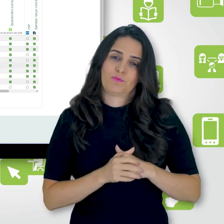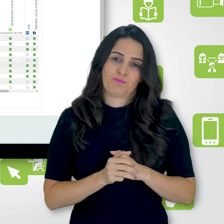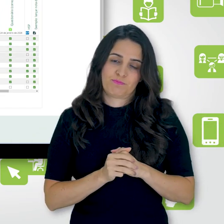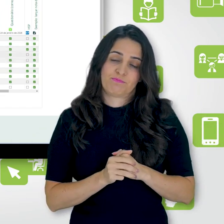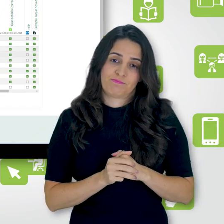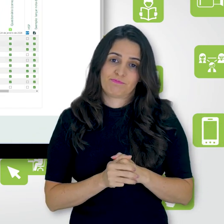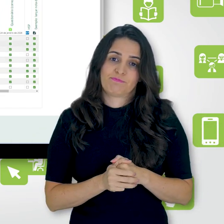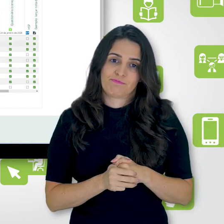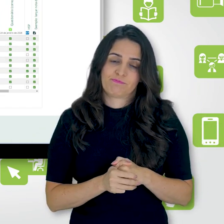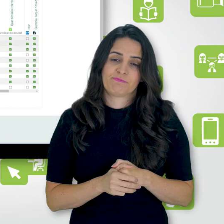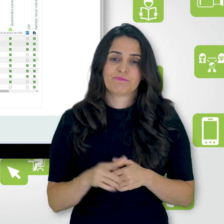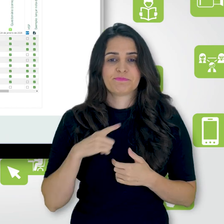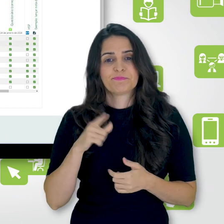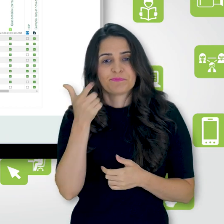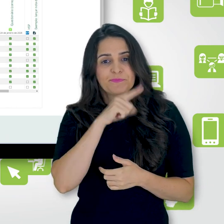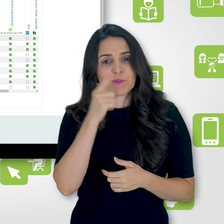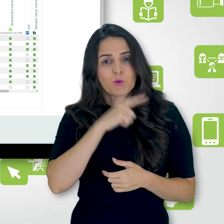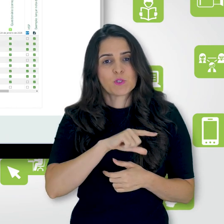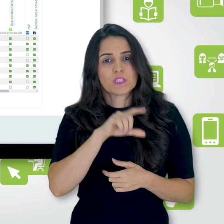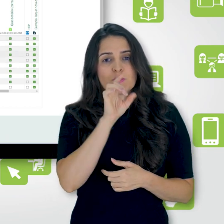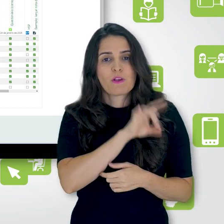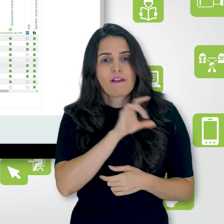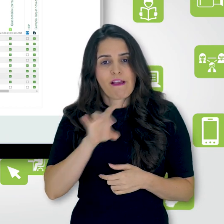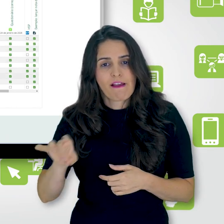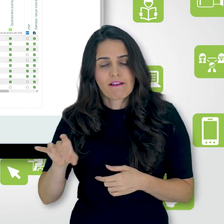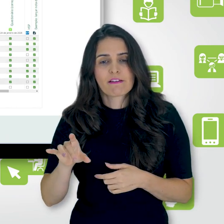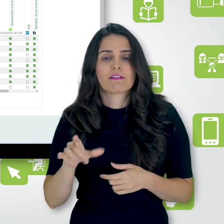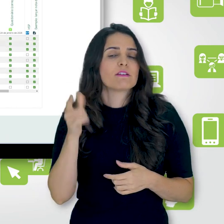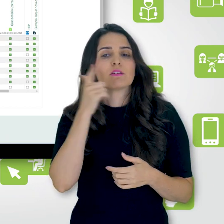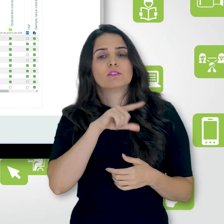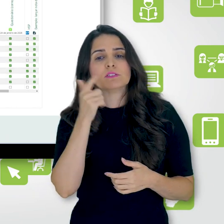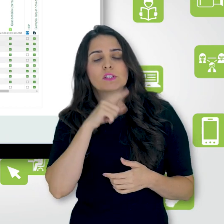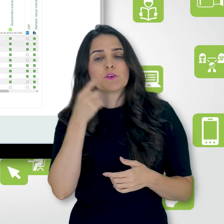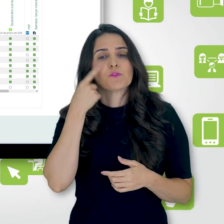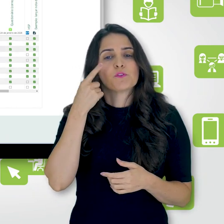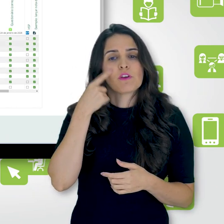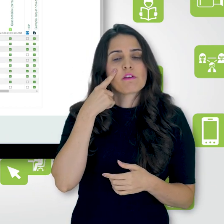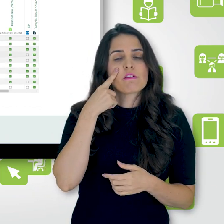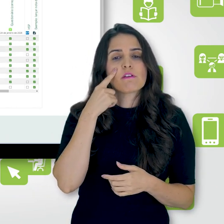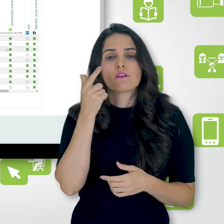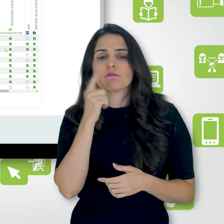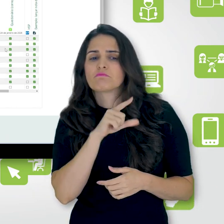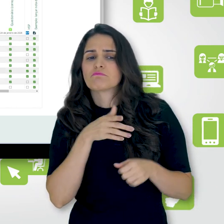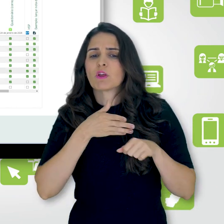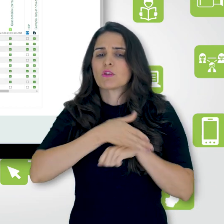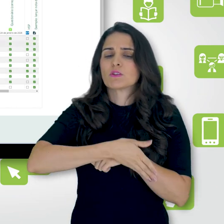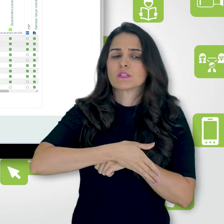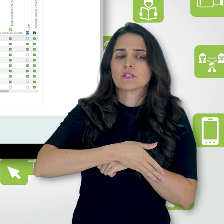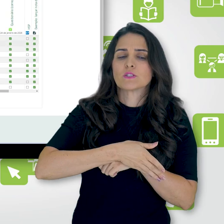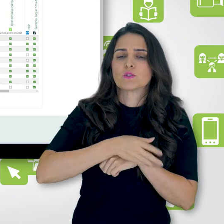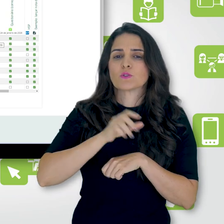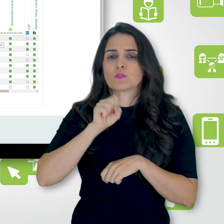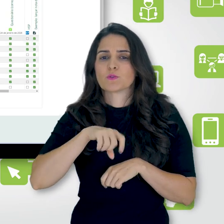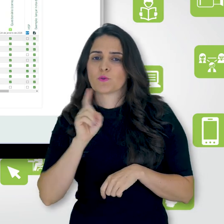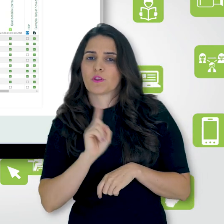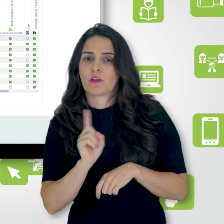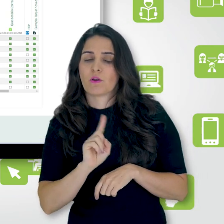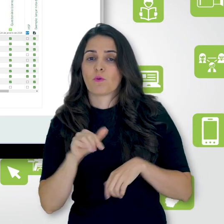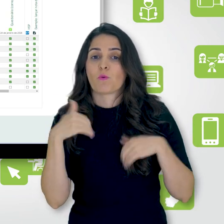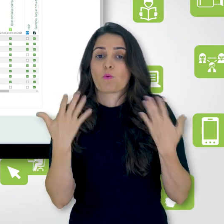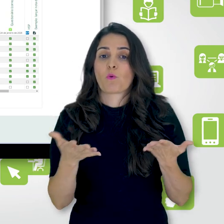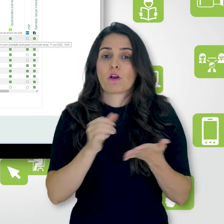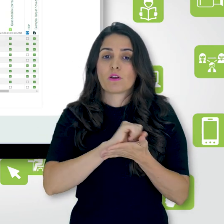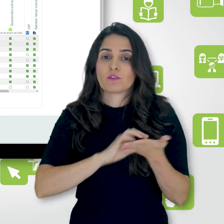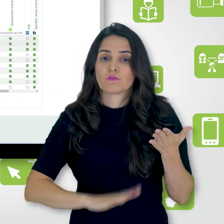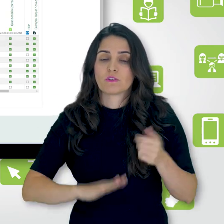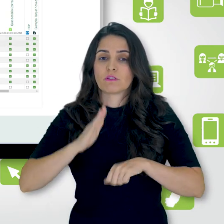Então, aqui eu consigo, de cada aluno, verificar se ele acessou determinados recursos e quais